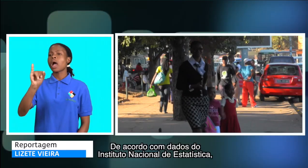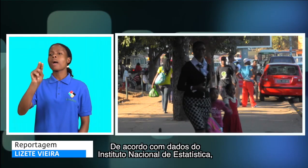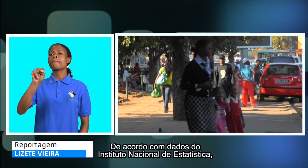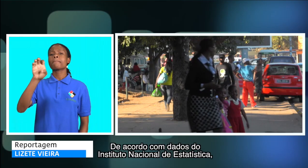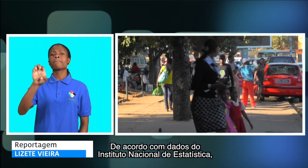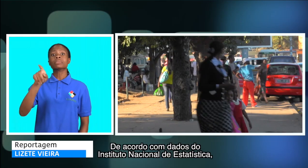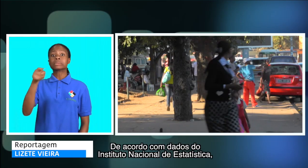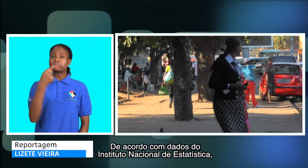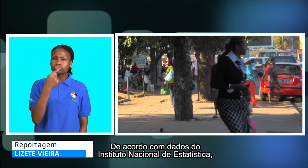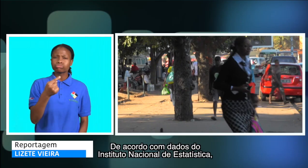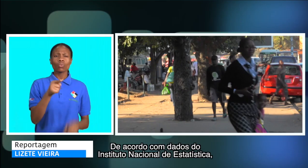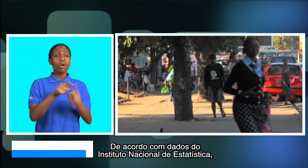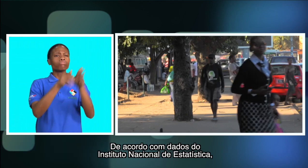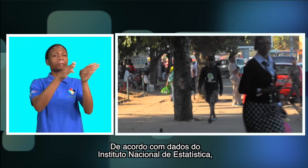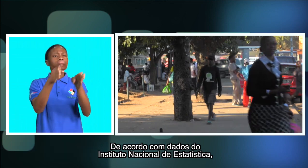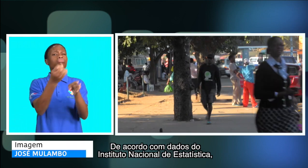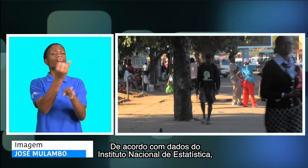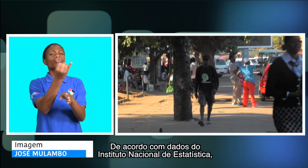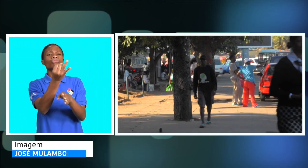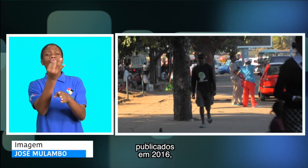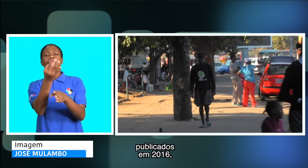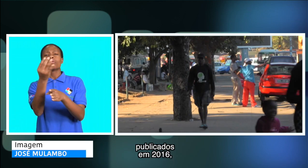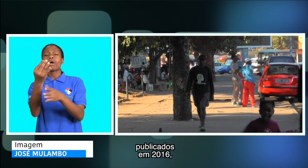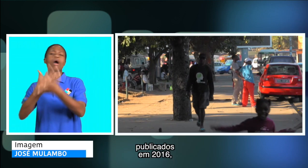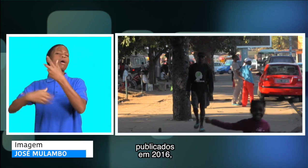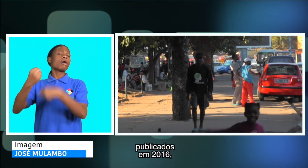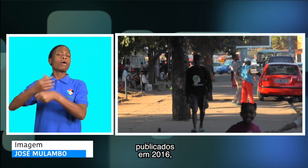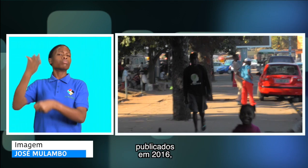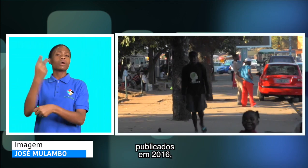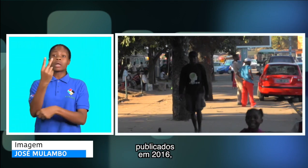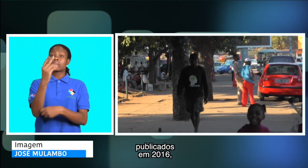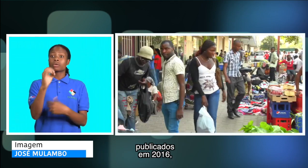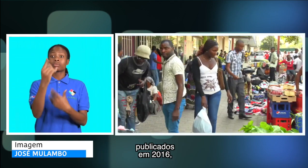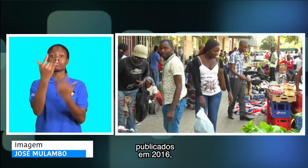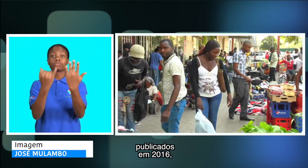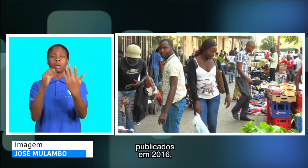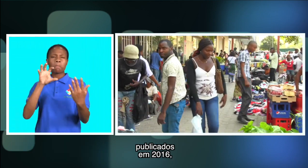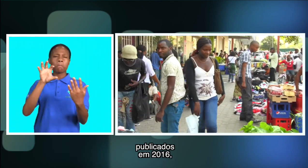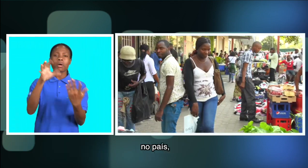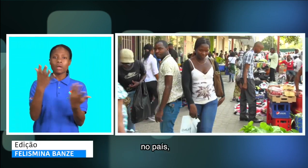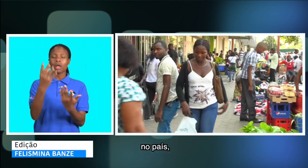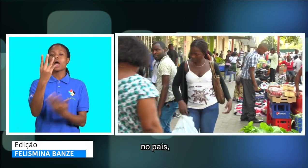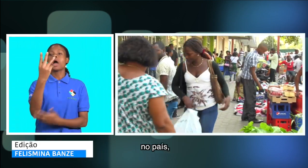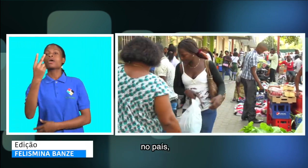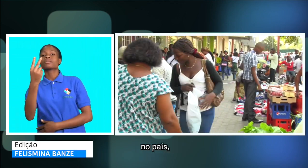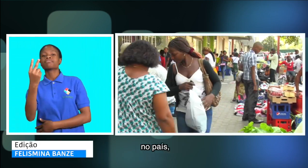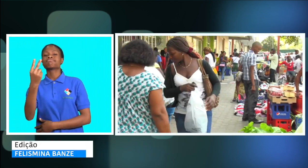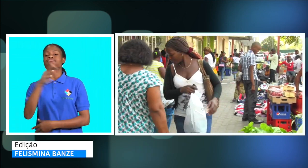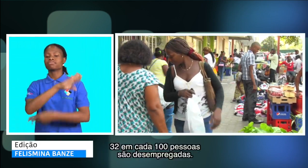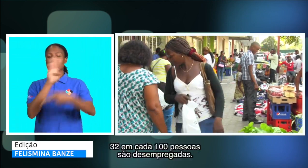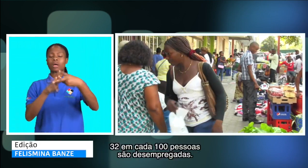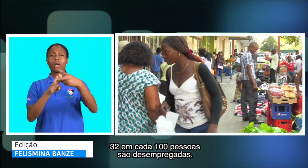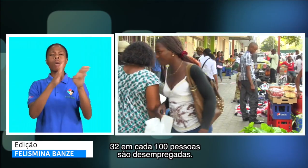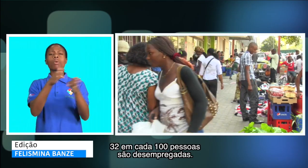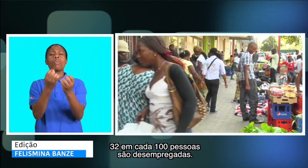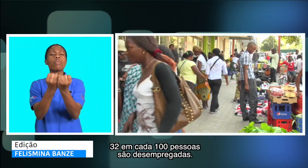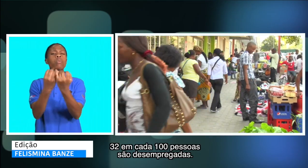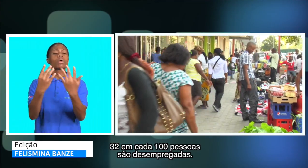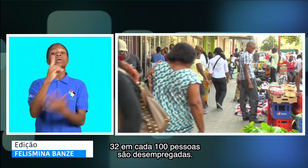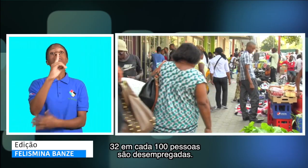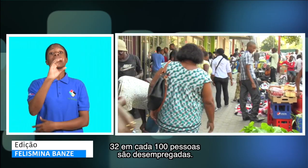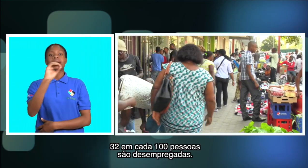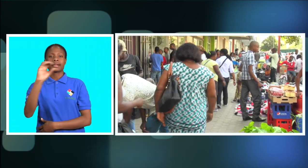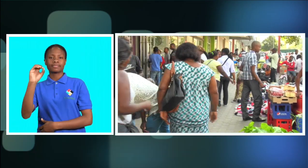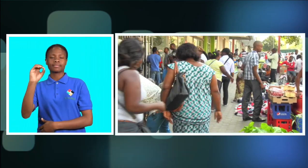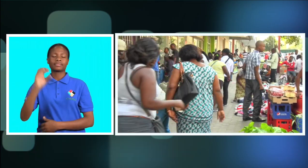De acordo com dados do Instituto Nacional de Estatística Publicados em 2016 No país 32 em cada 100